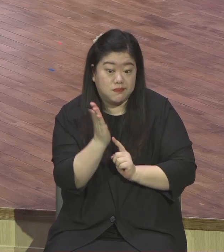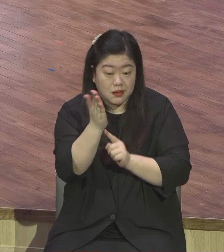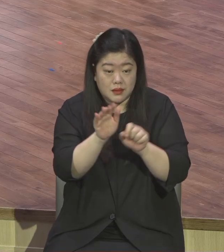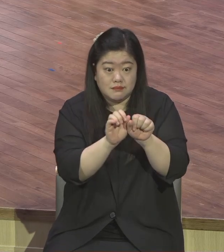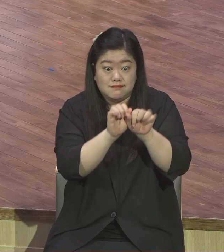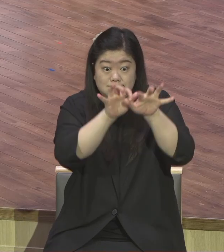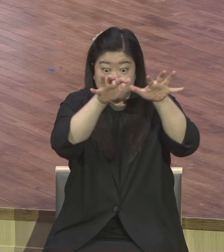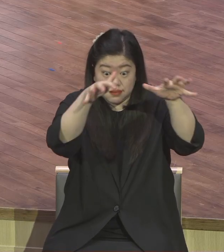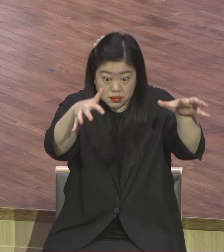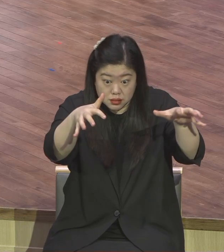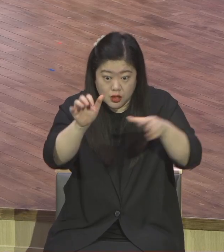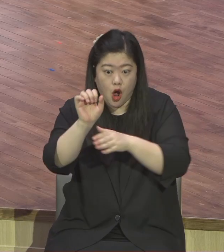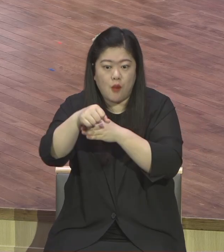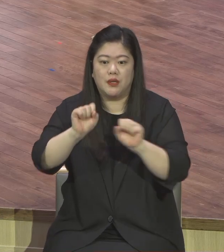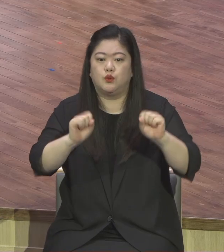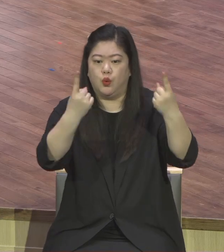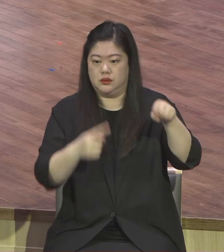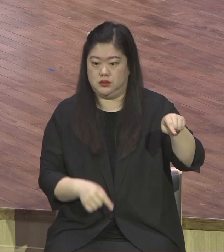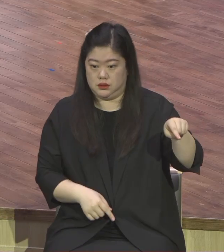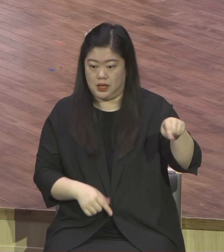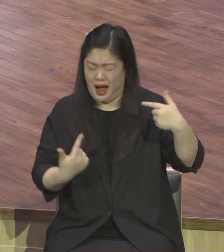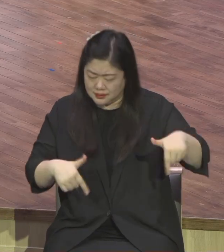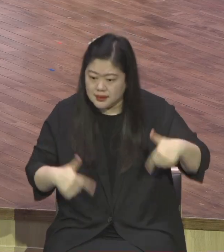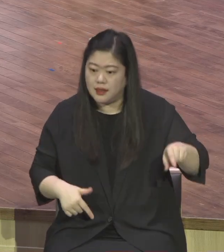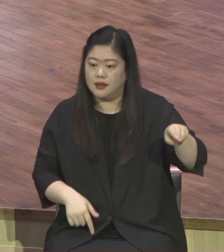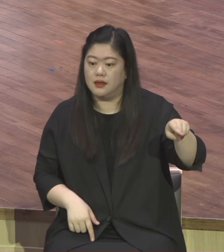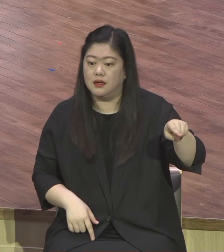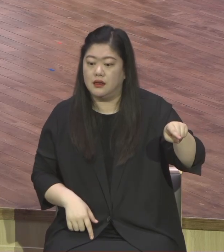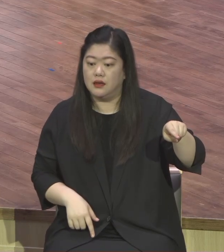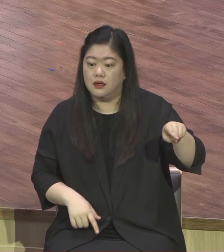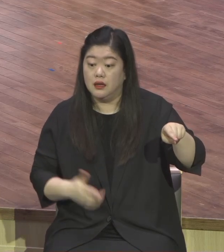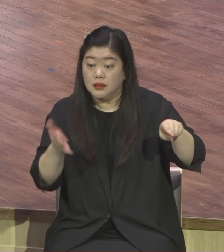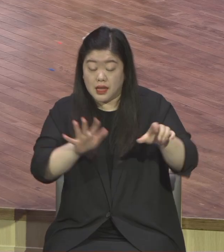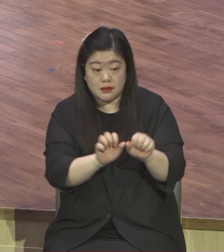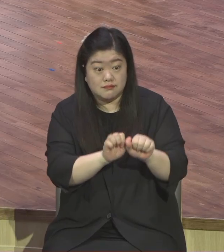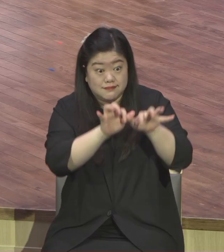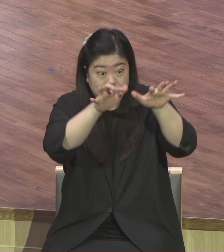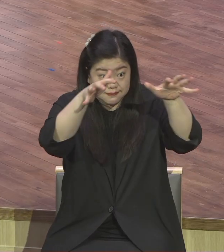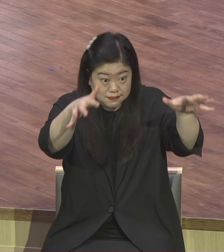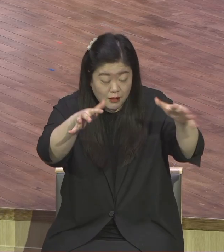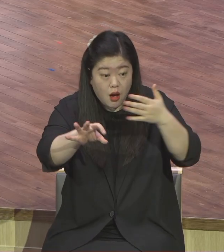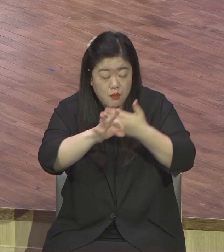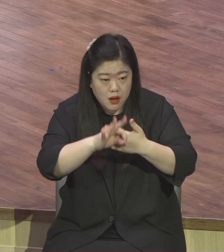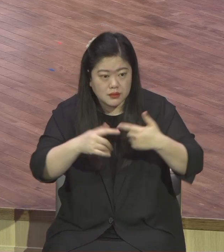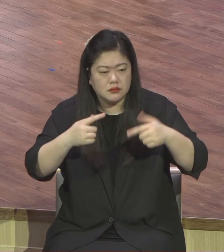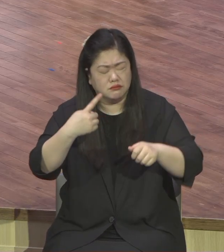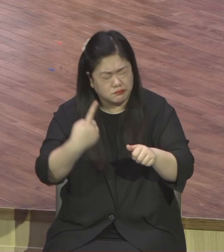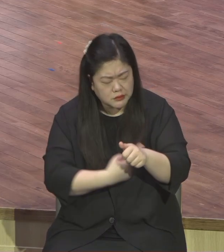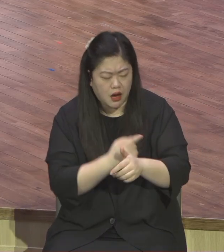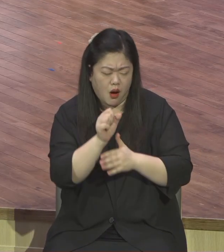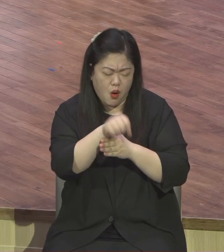있다라는 증거예요. 당연히 있어야 돼요. 예수님께서 이 비무승한